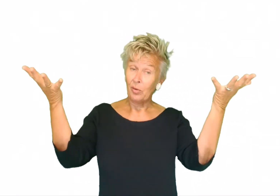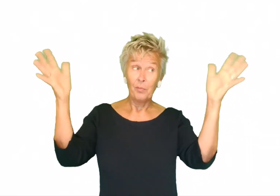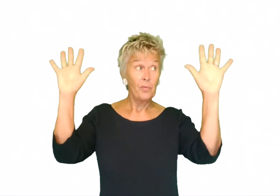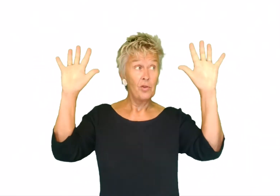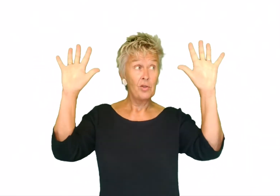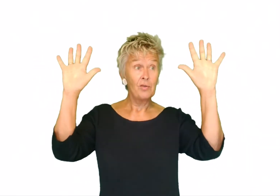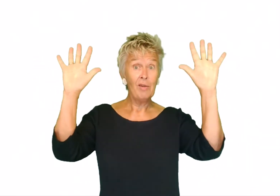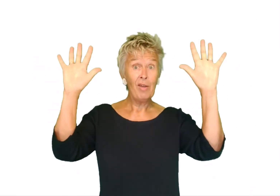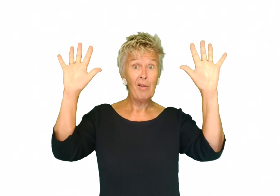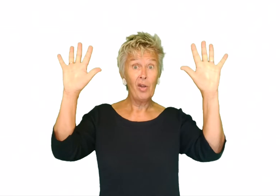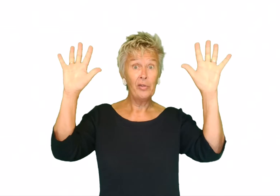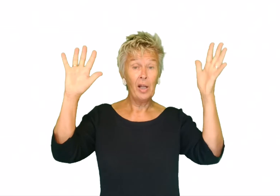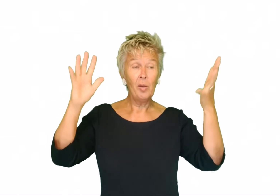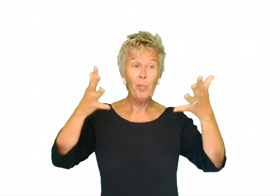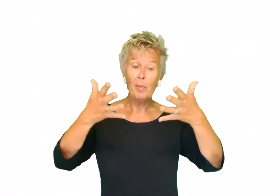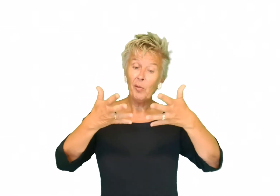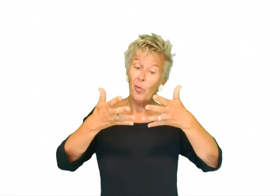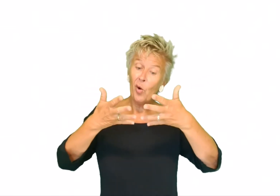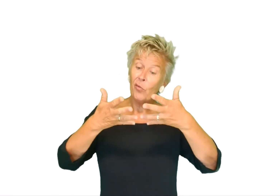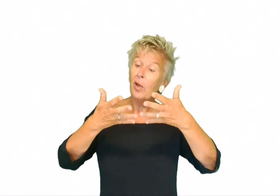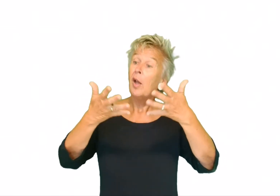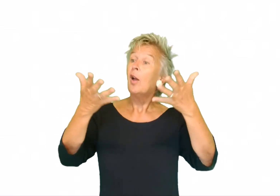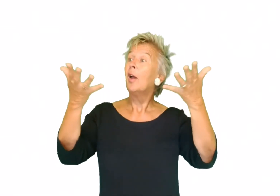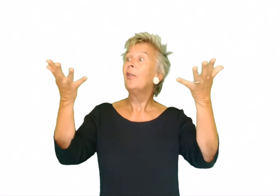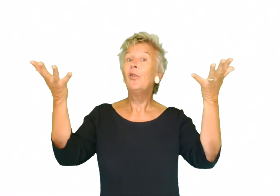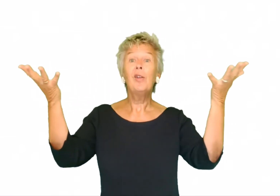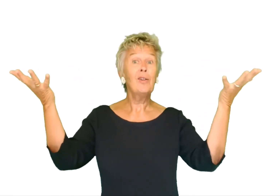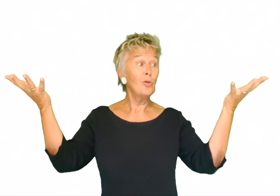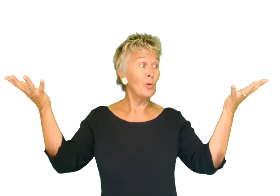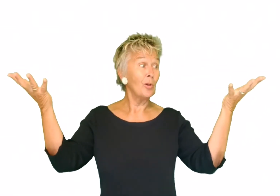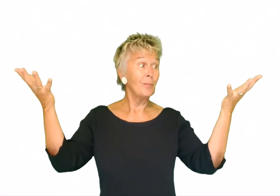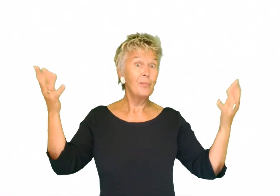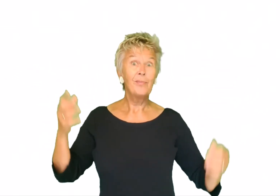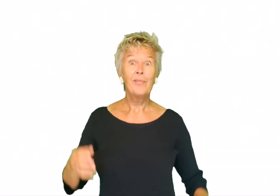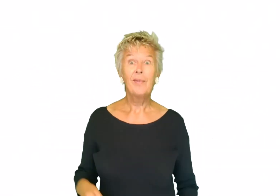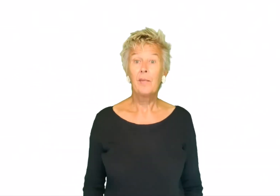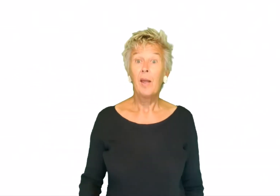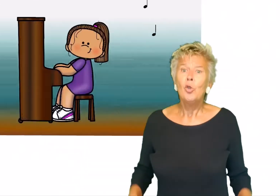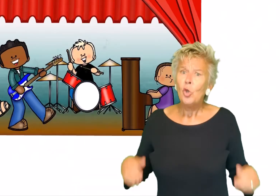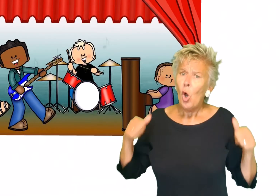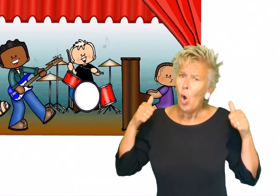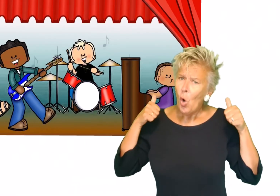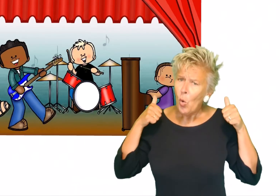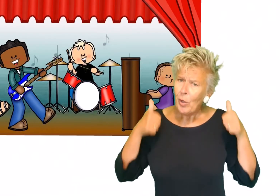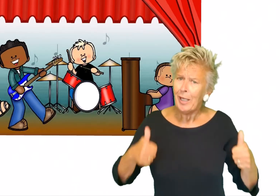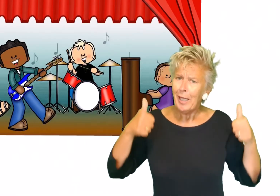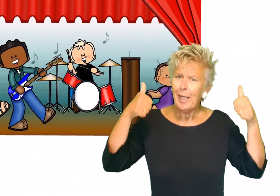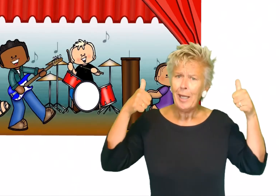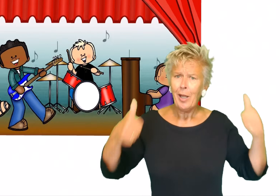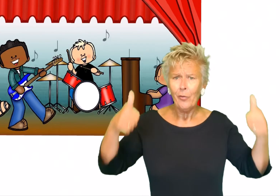Twee vijfhanden, handpanden boven. De natuur. Zo gigantisch.